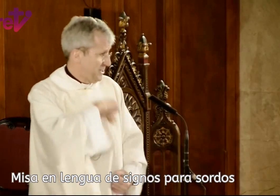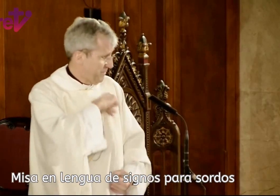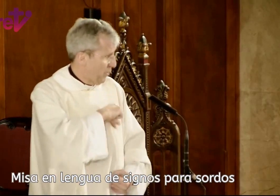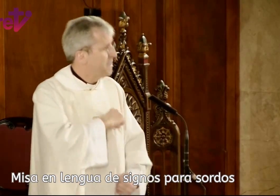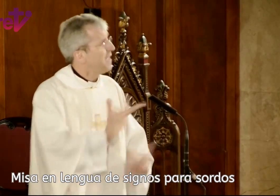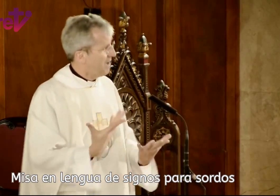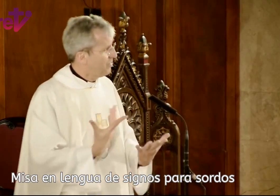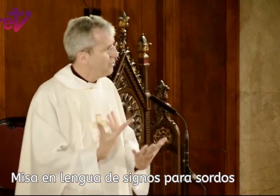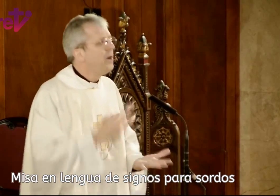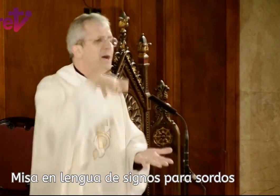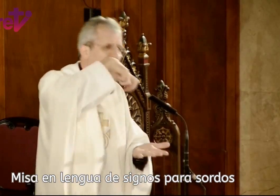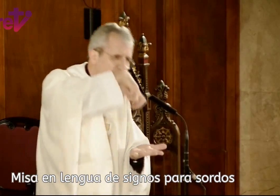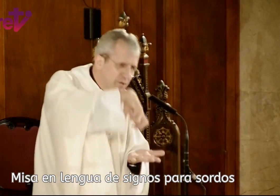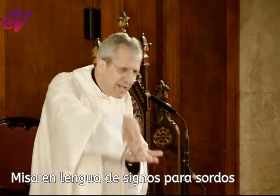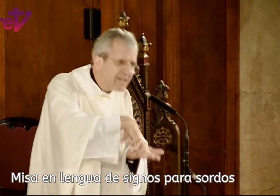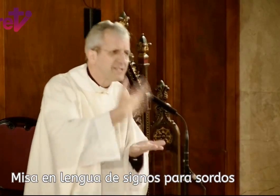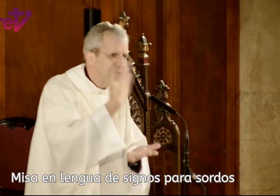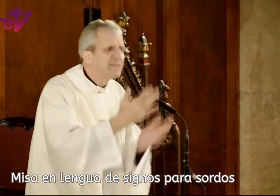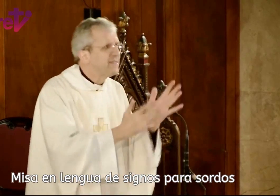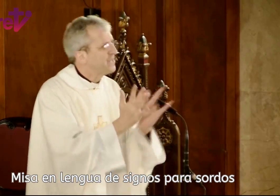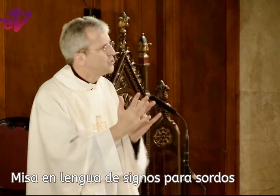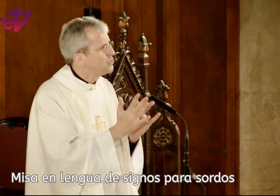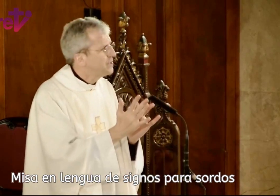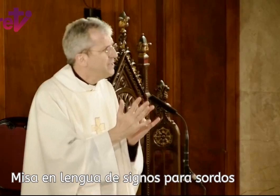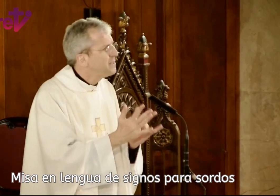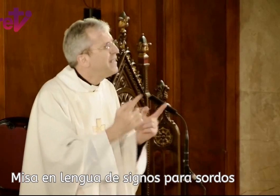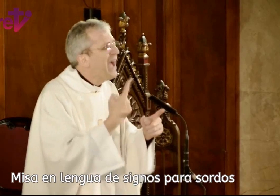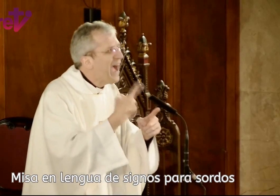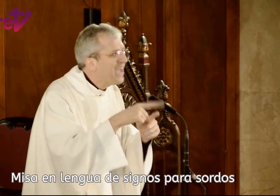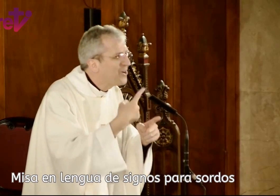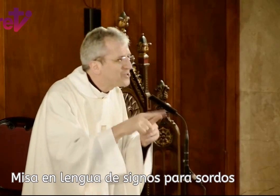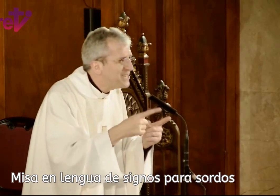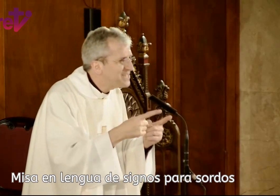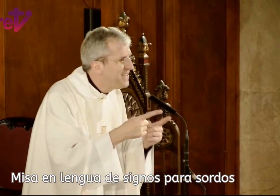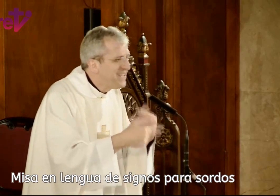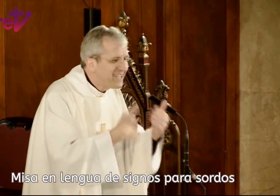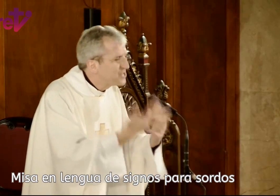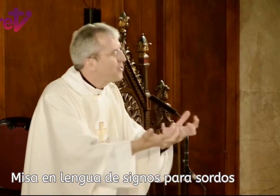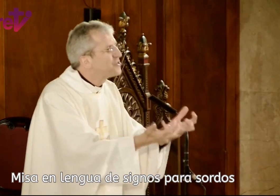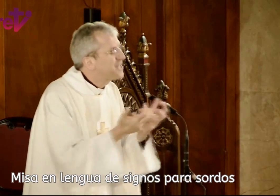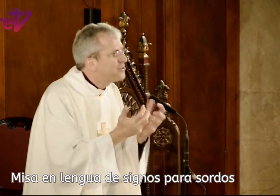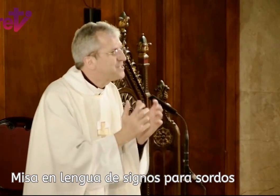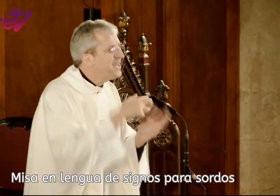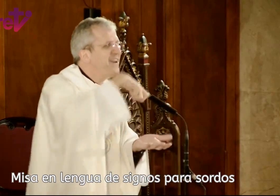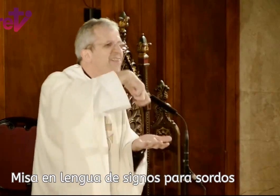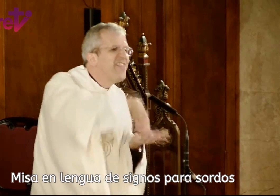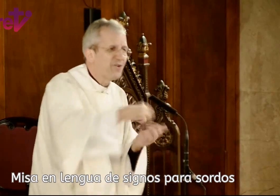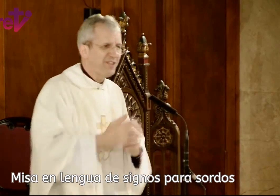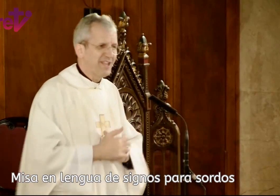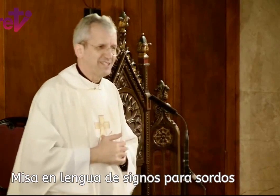espiritualmente hablando, arrodillarse delante de Jesús. Es decir, hay cosas que solo se consiguen de rodillas,